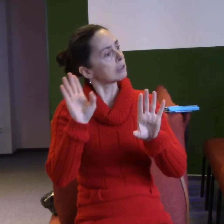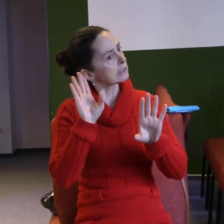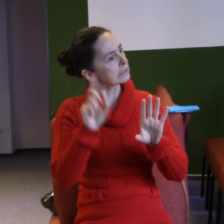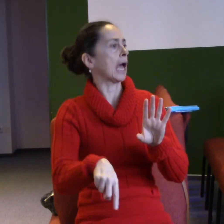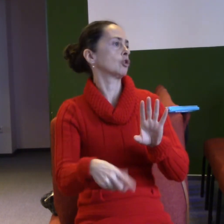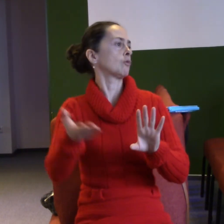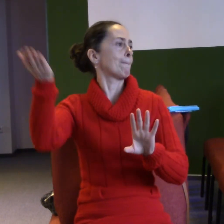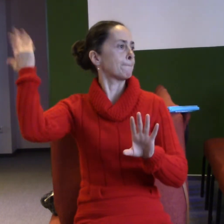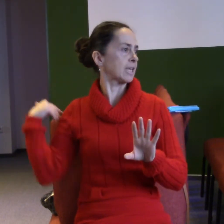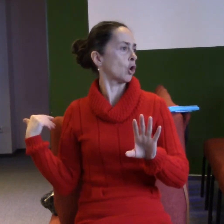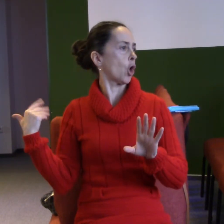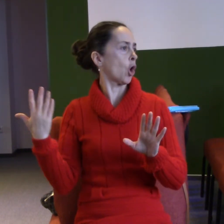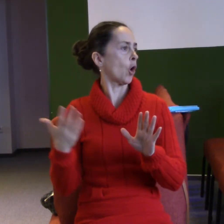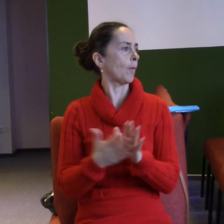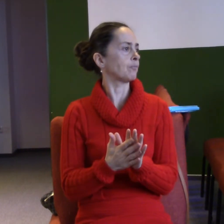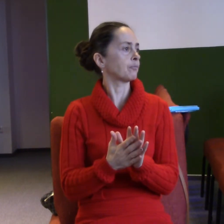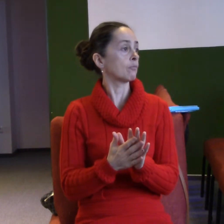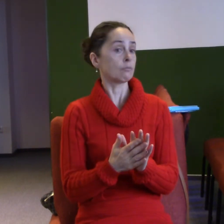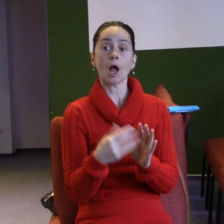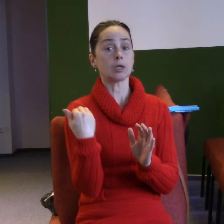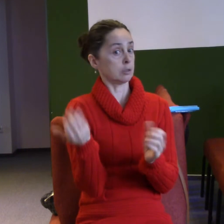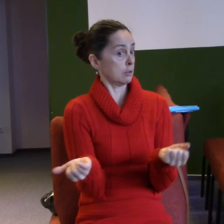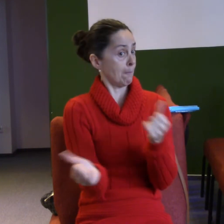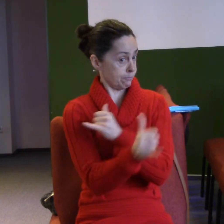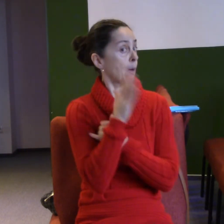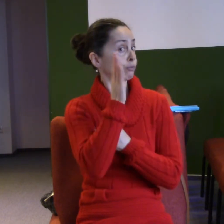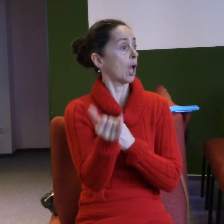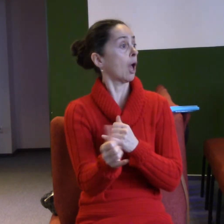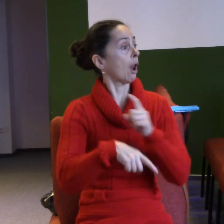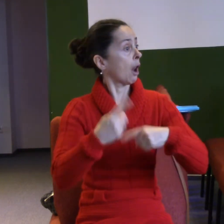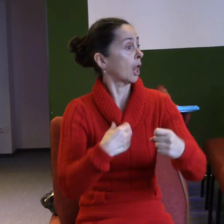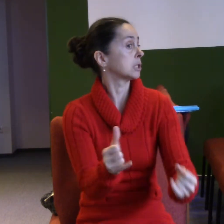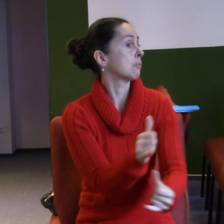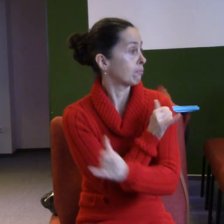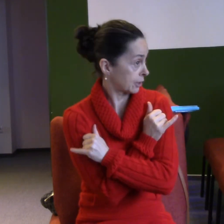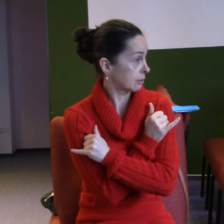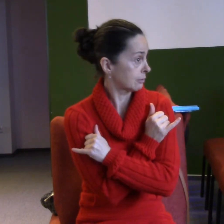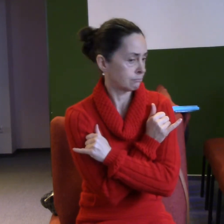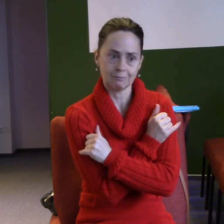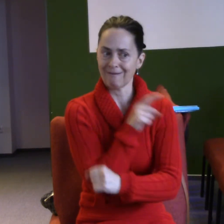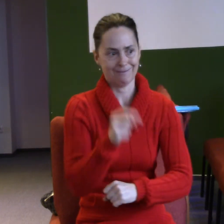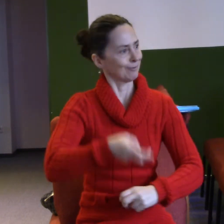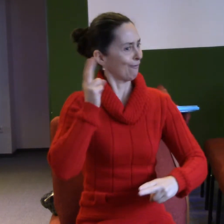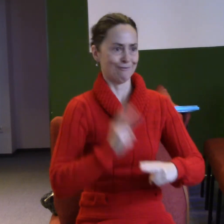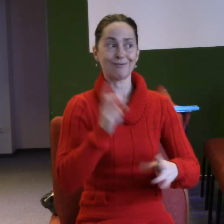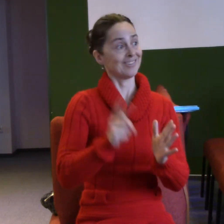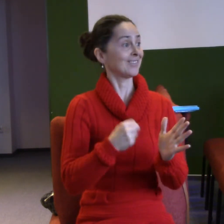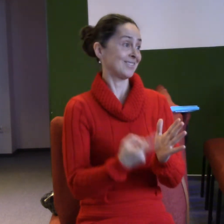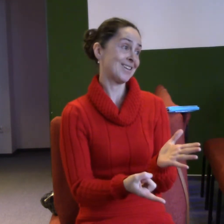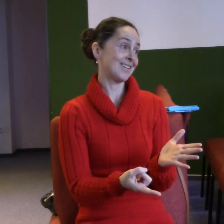smrti neskončí, že to pokračuje. Že jednoho dne Pán Bůh se podívá na náš život a najednou